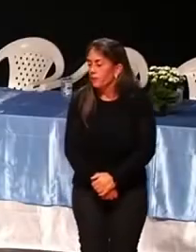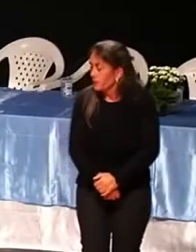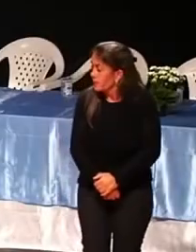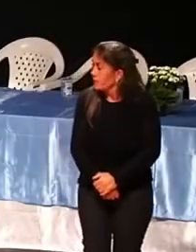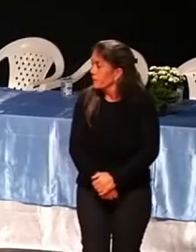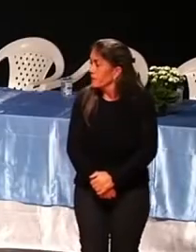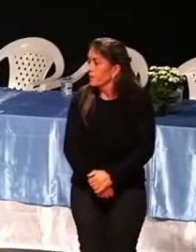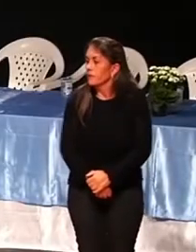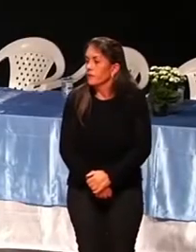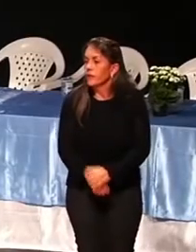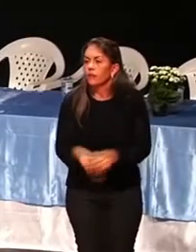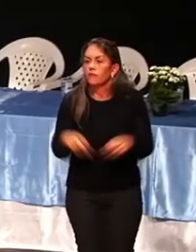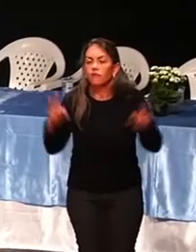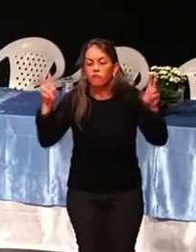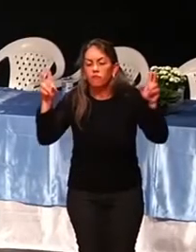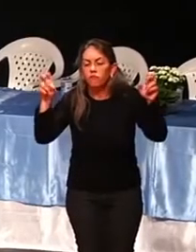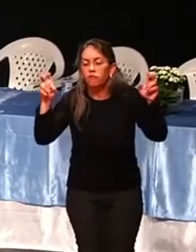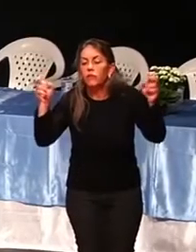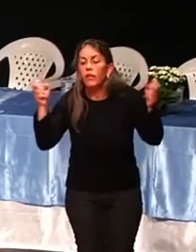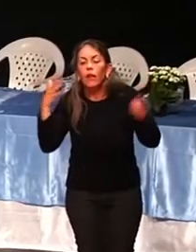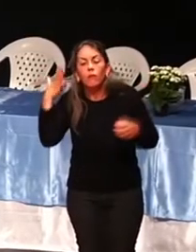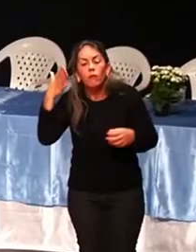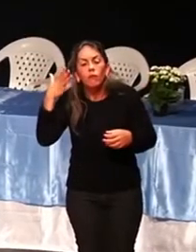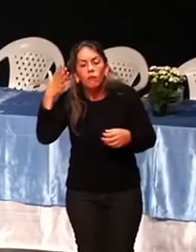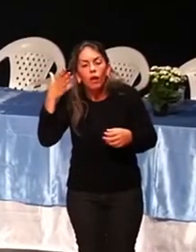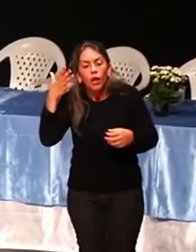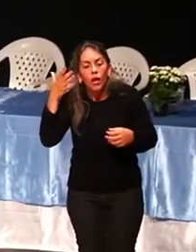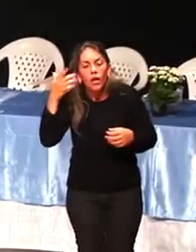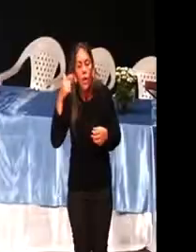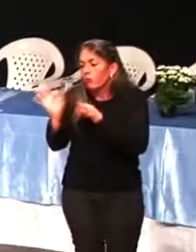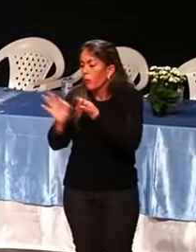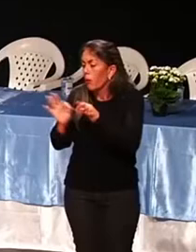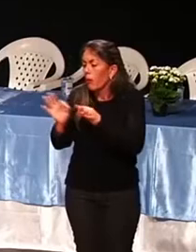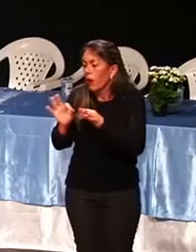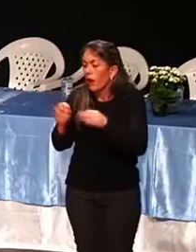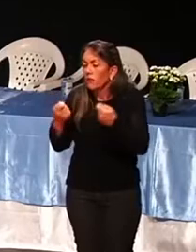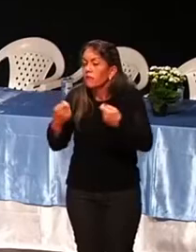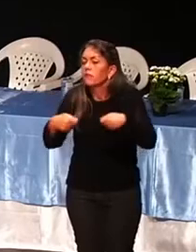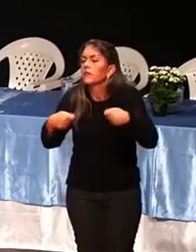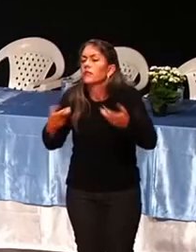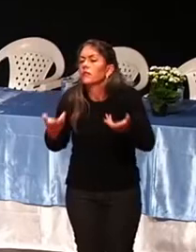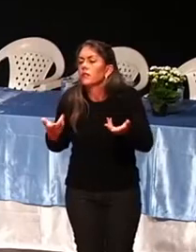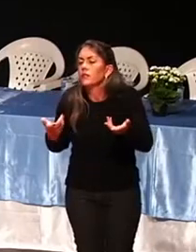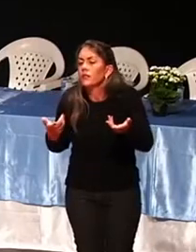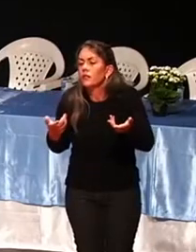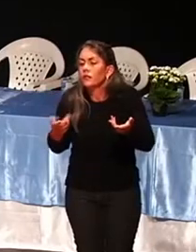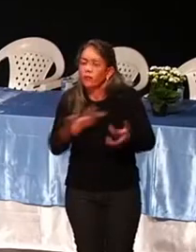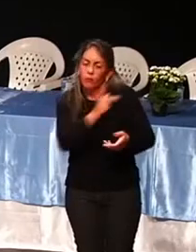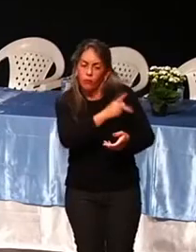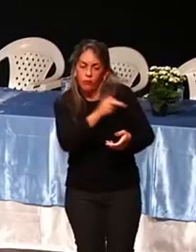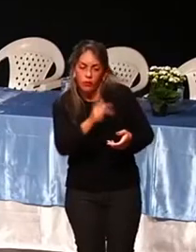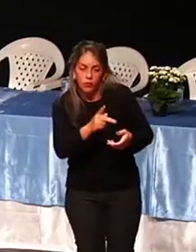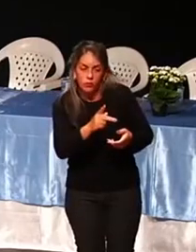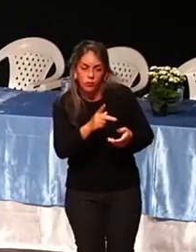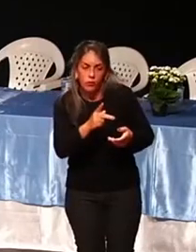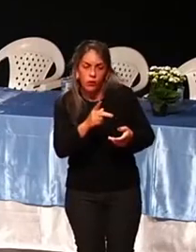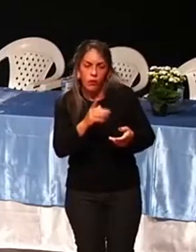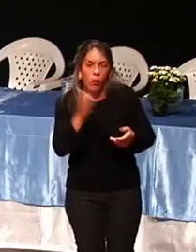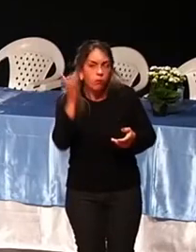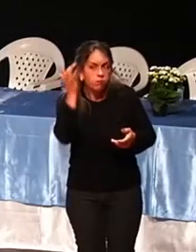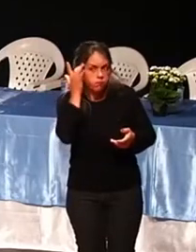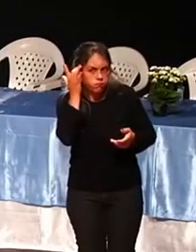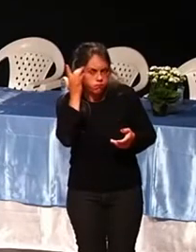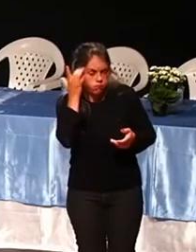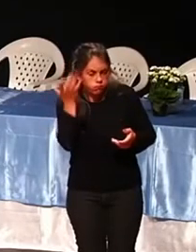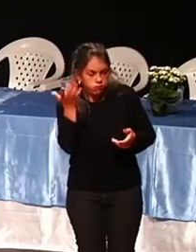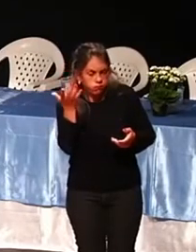O tema dessa palestra, inteligência emocional, professores equilibrados emocionalmente, porque ninguém dá o que